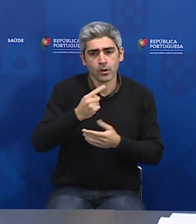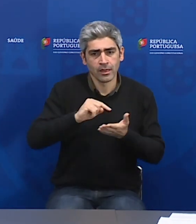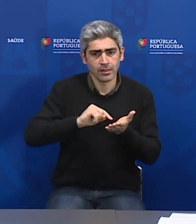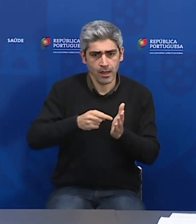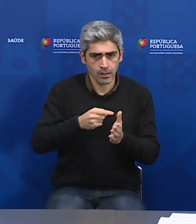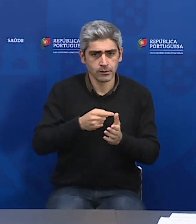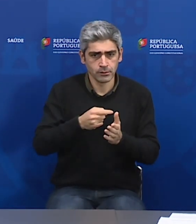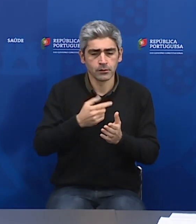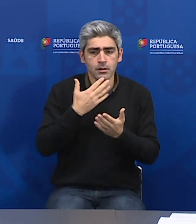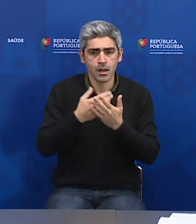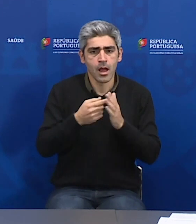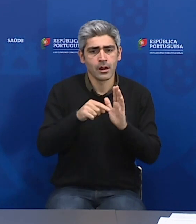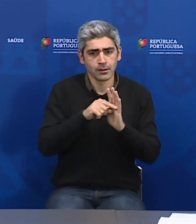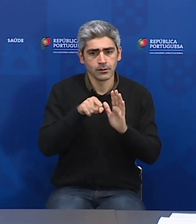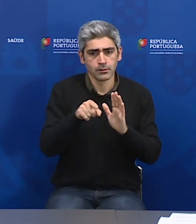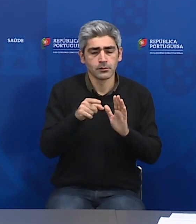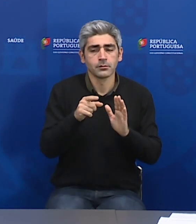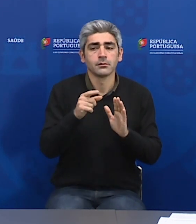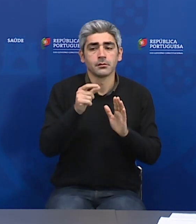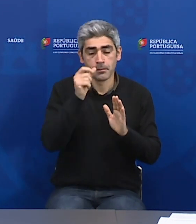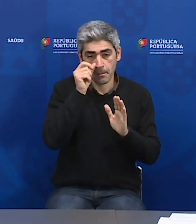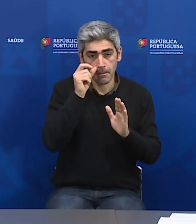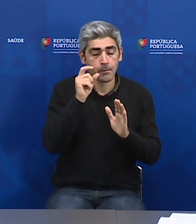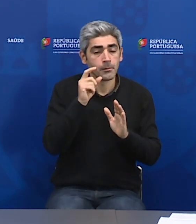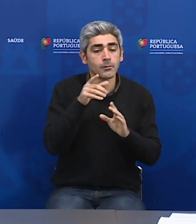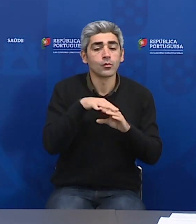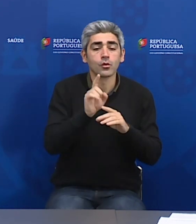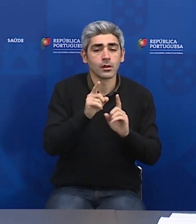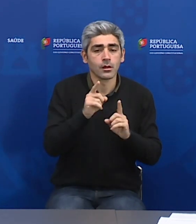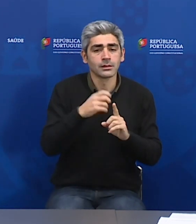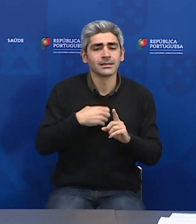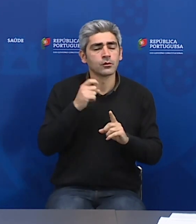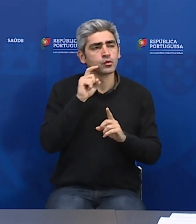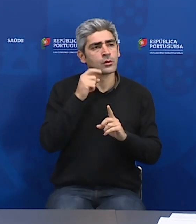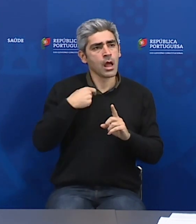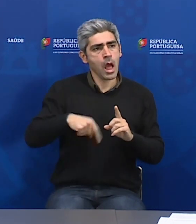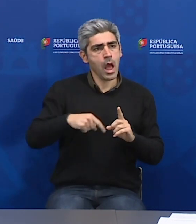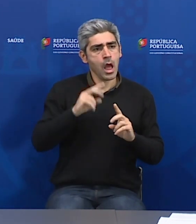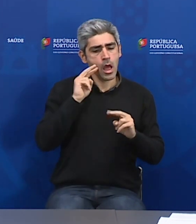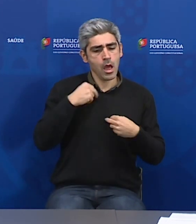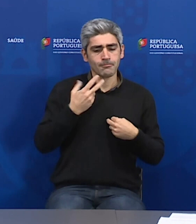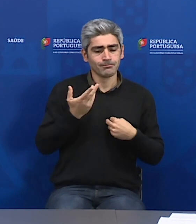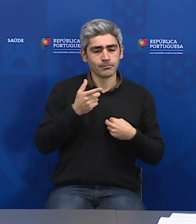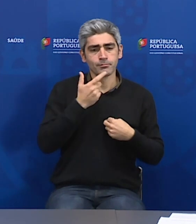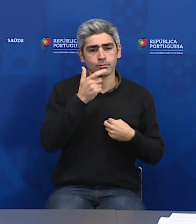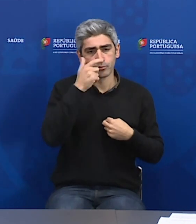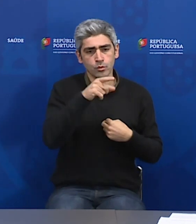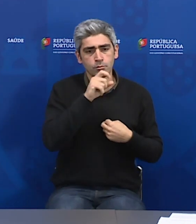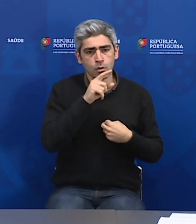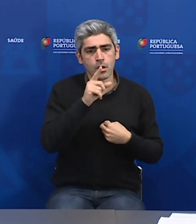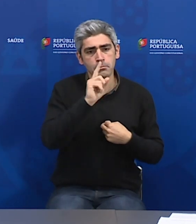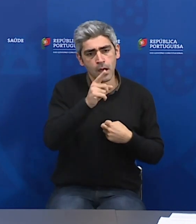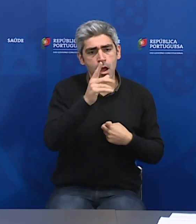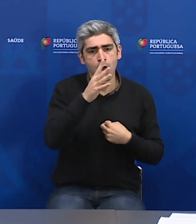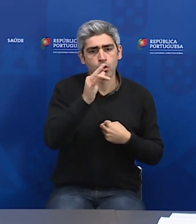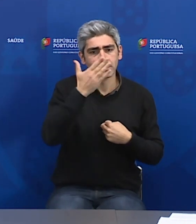que estivesse negativo. E mesmo assim, e lá está, por uma questão da falsa sensação de segurança que falei, que essas pessoas ficassem 14 dias